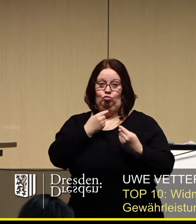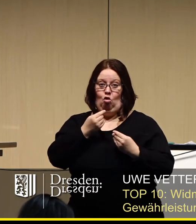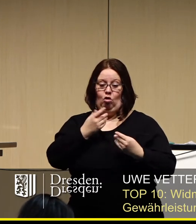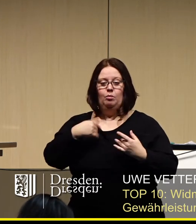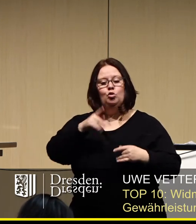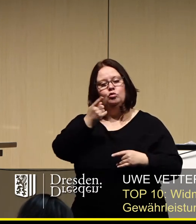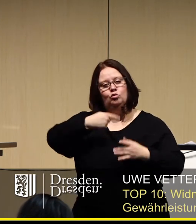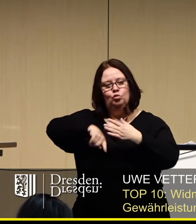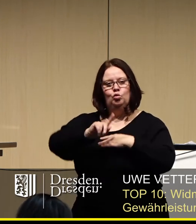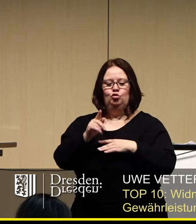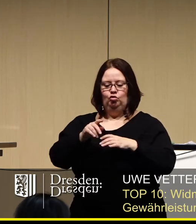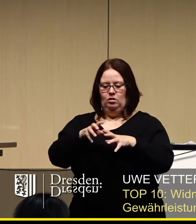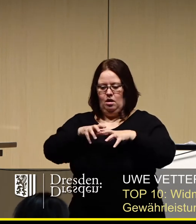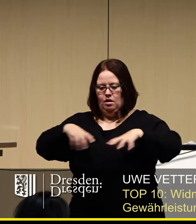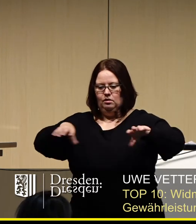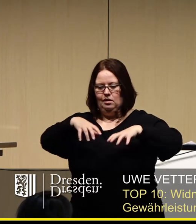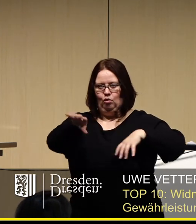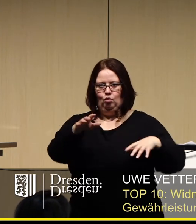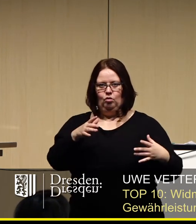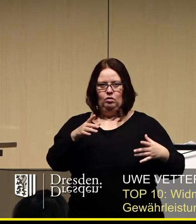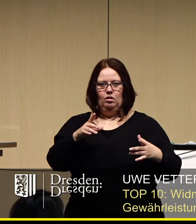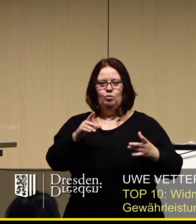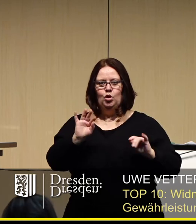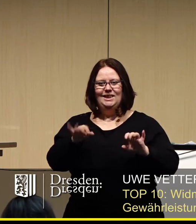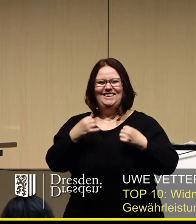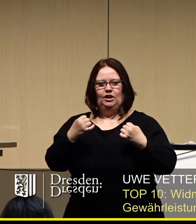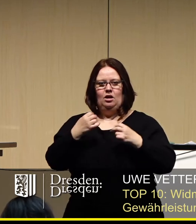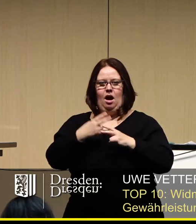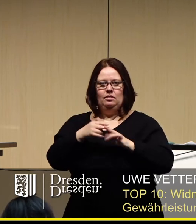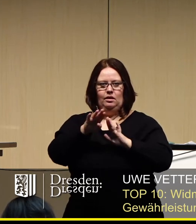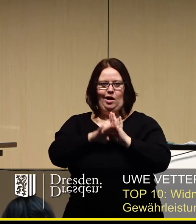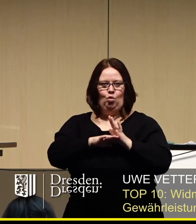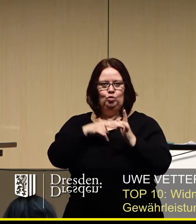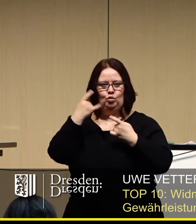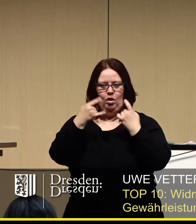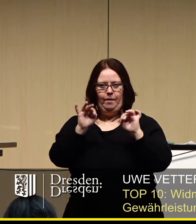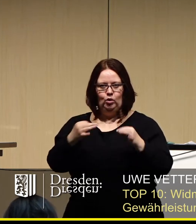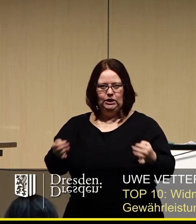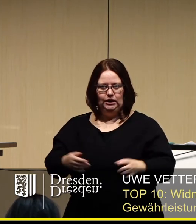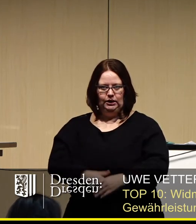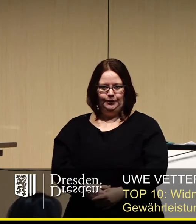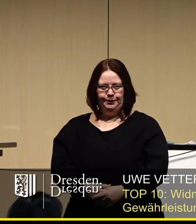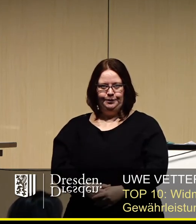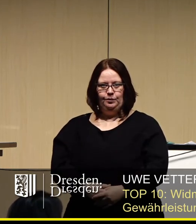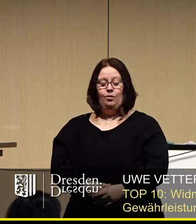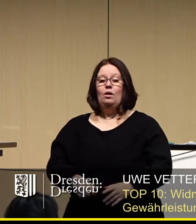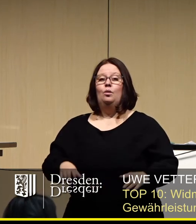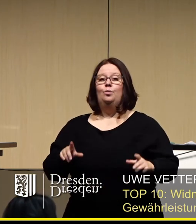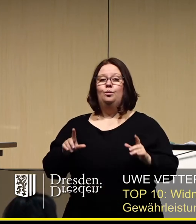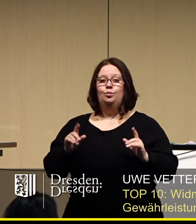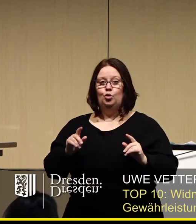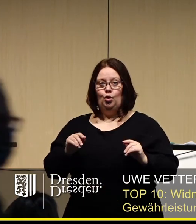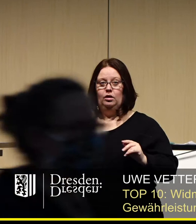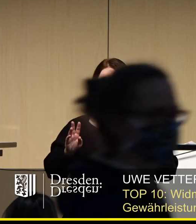dass durch diese räumliche Entzerrung keine Einschränkungen der Sicherheitsvorkehrungen zu befürchten sind. Also,